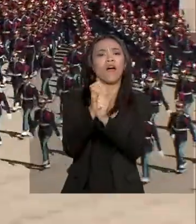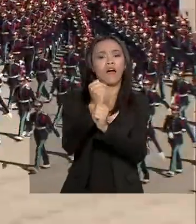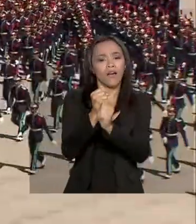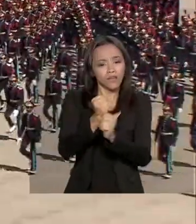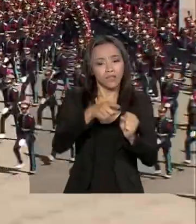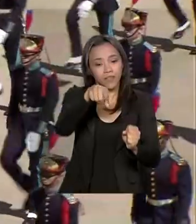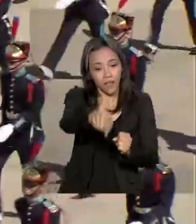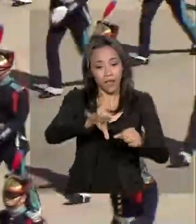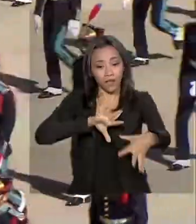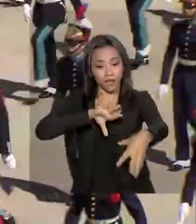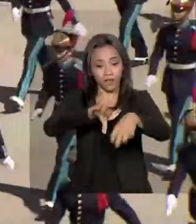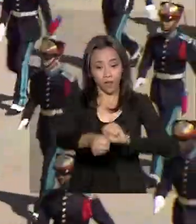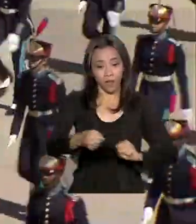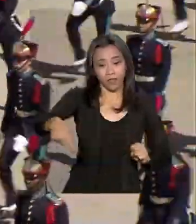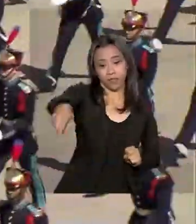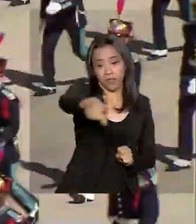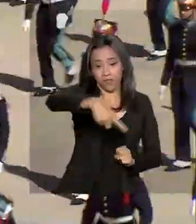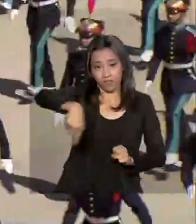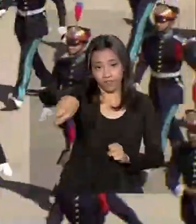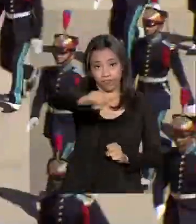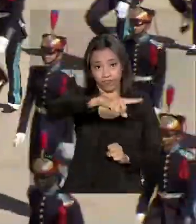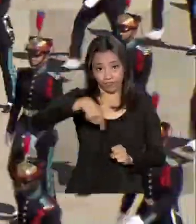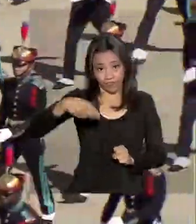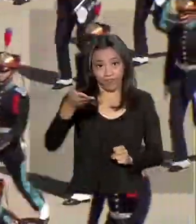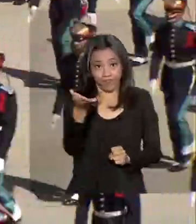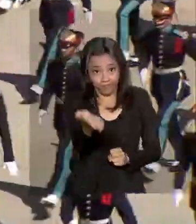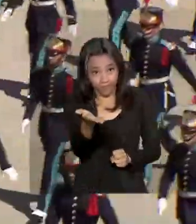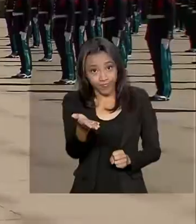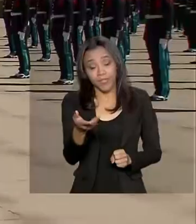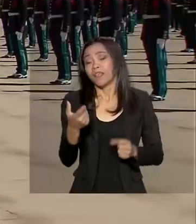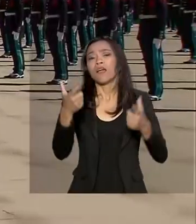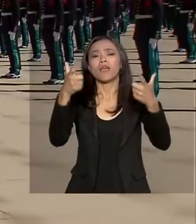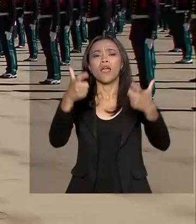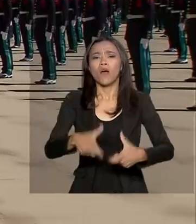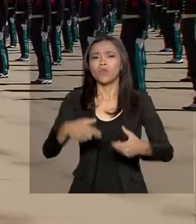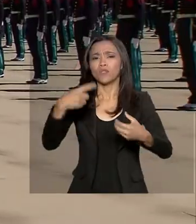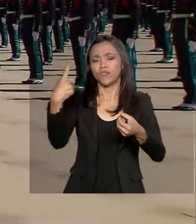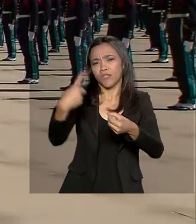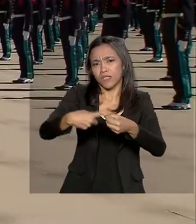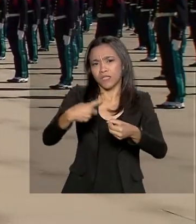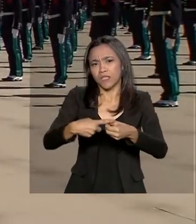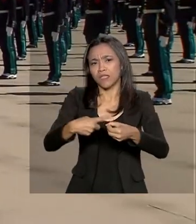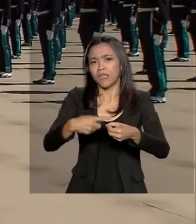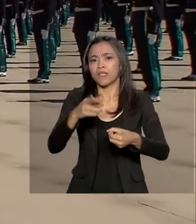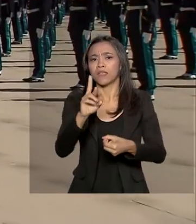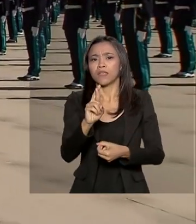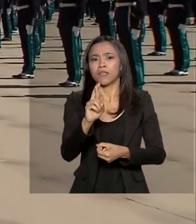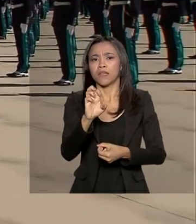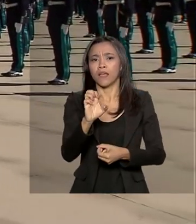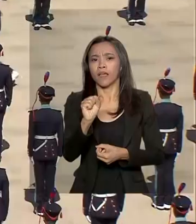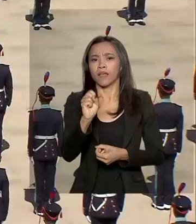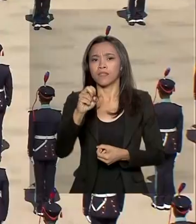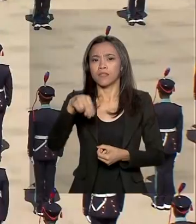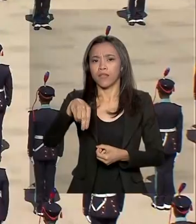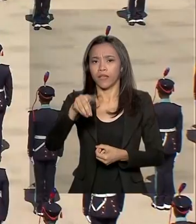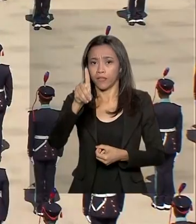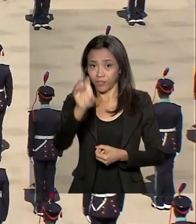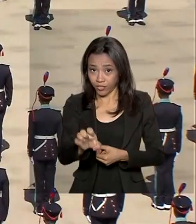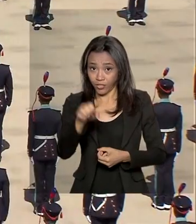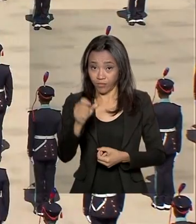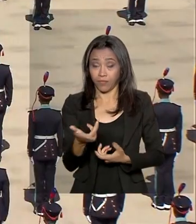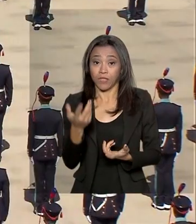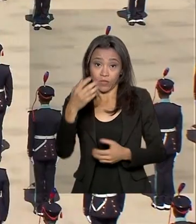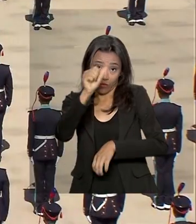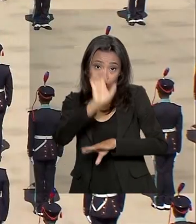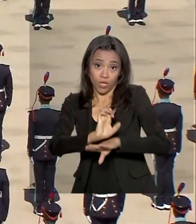cadetes na AMAN, a Academia Militar das Agulhas Negras, que fica em resende no sul do Rio de Janeiro. O primeiro ano